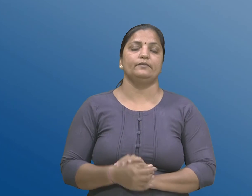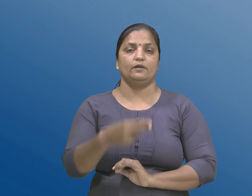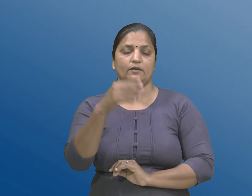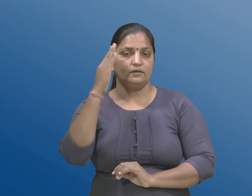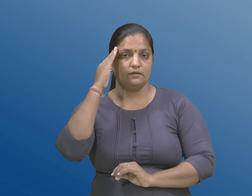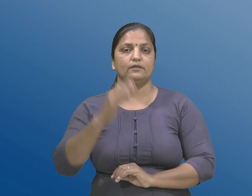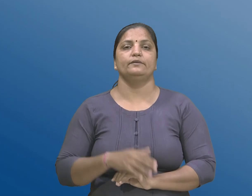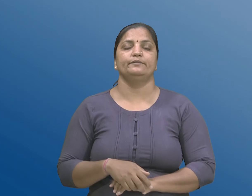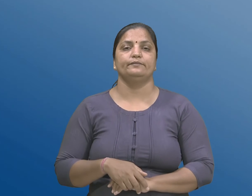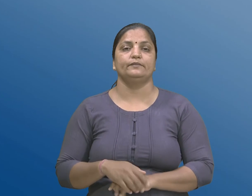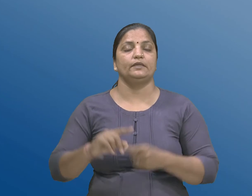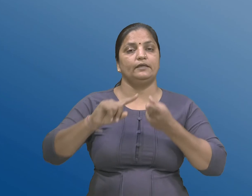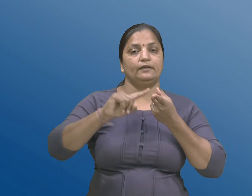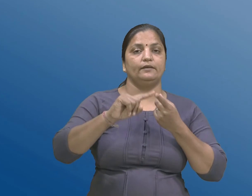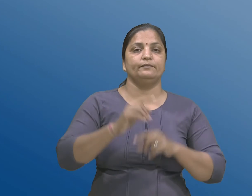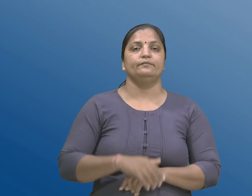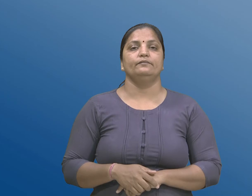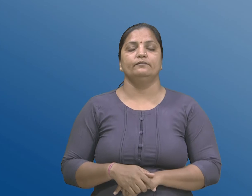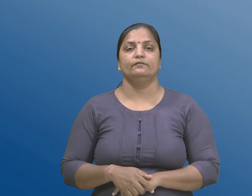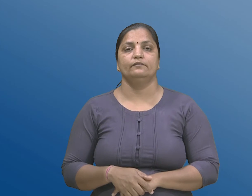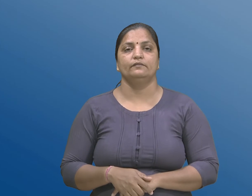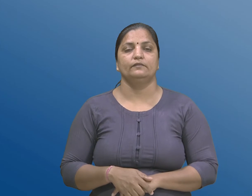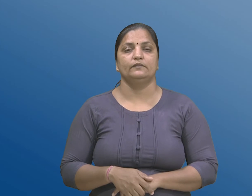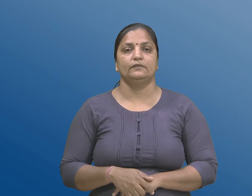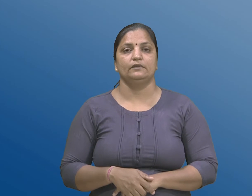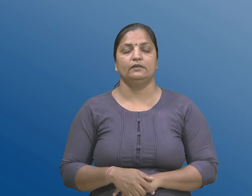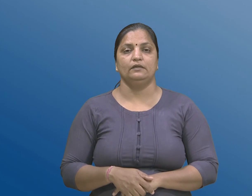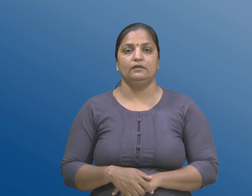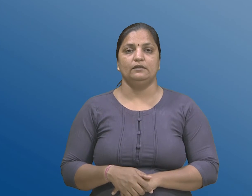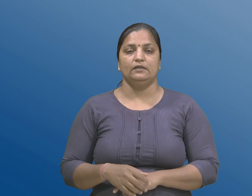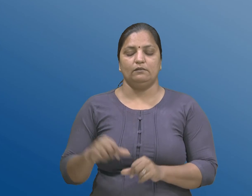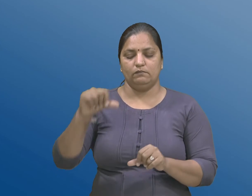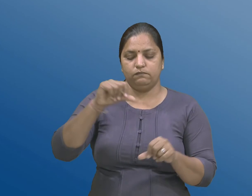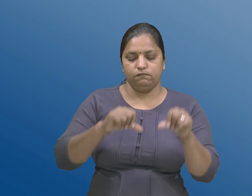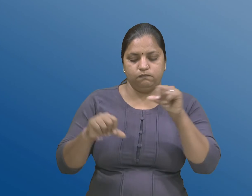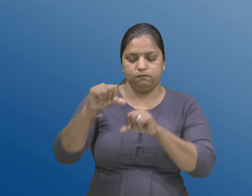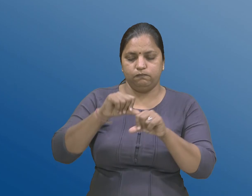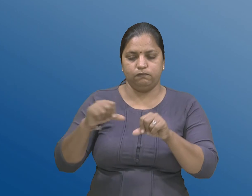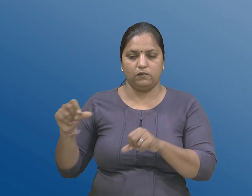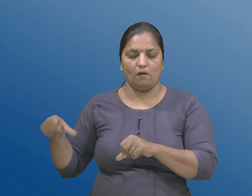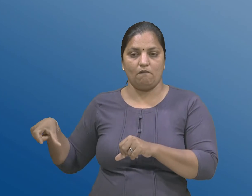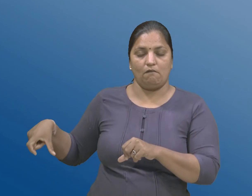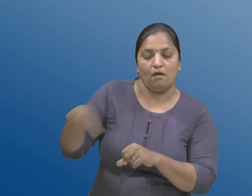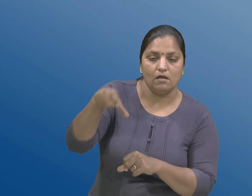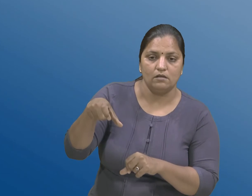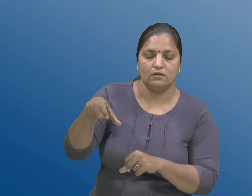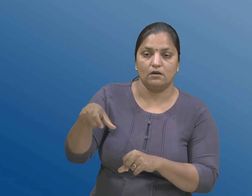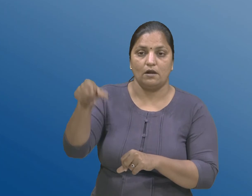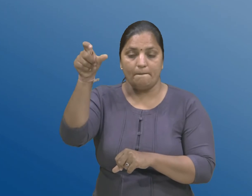E. एसीड हुमलानो भोग बननार एटलेके व्यक्ती जेना पर एसीड